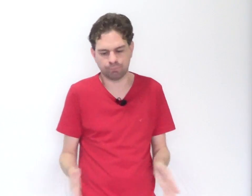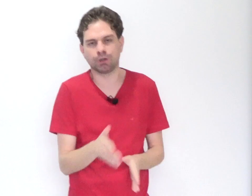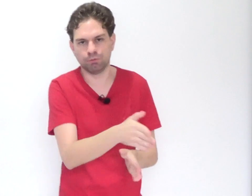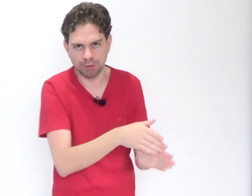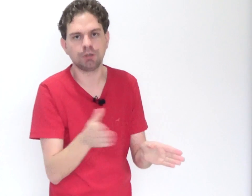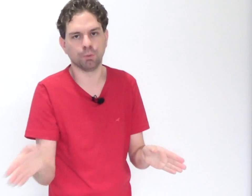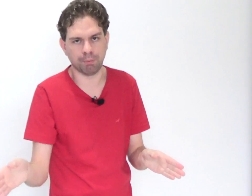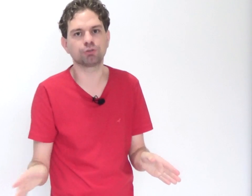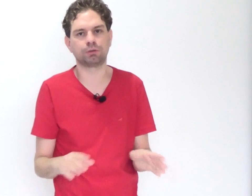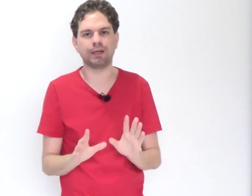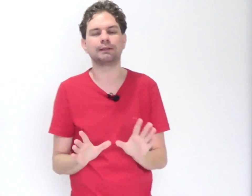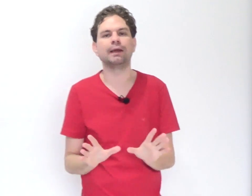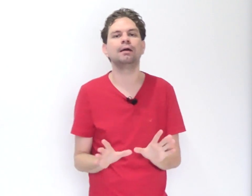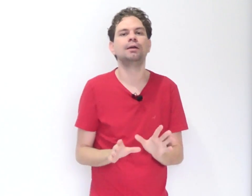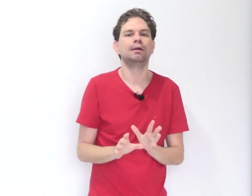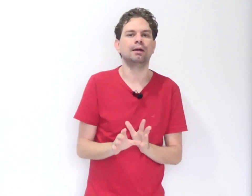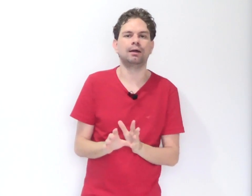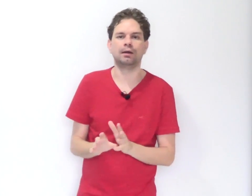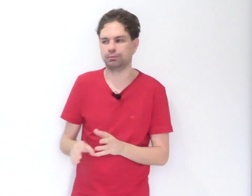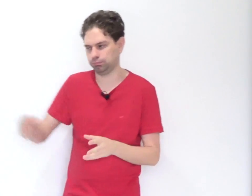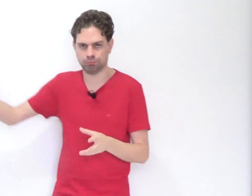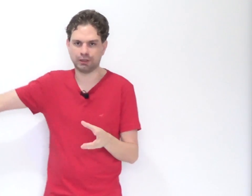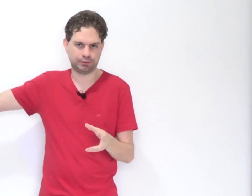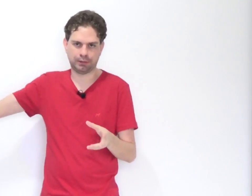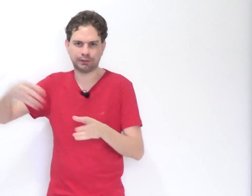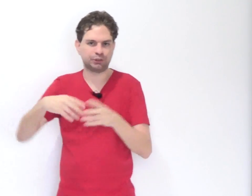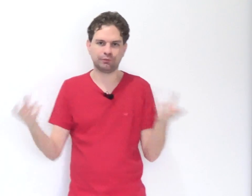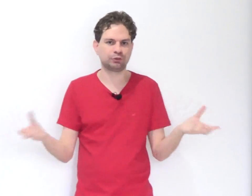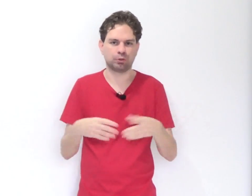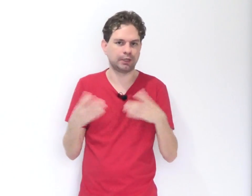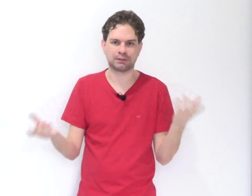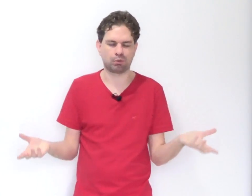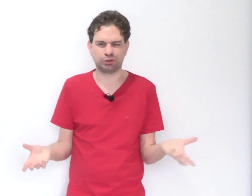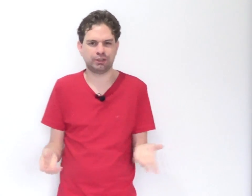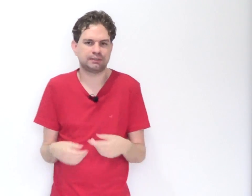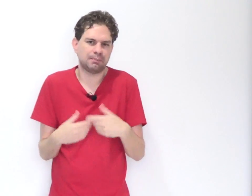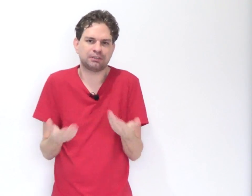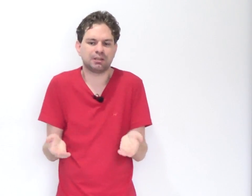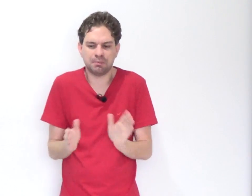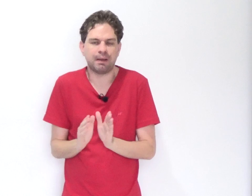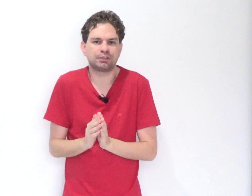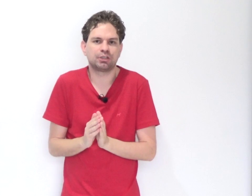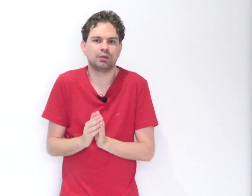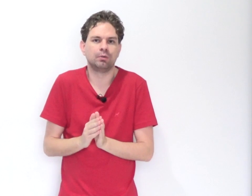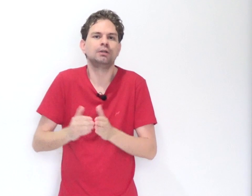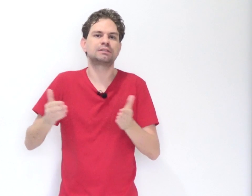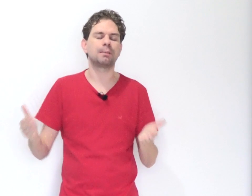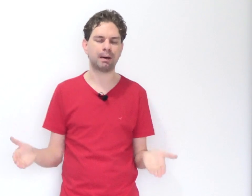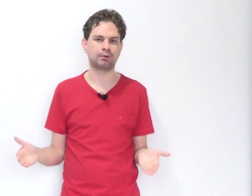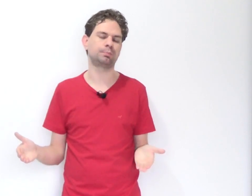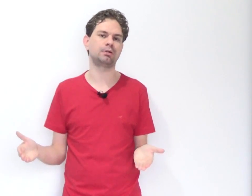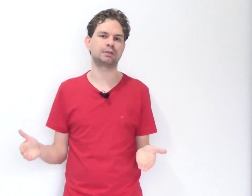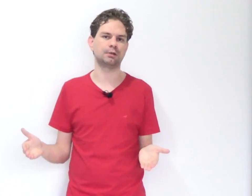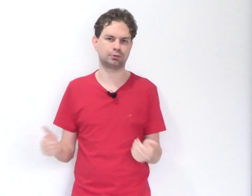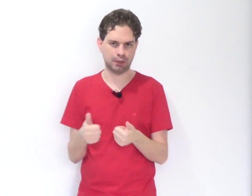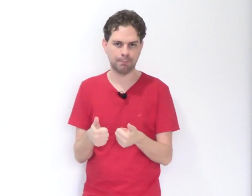Então eu posso ter até uma tentativa de conexão à continência, mas nada me impede que eu separe os processos, tá?